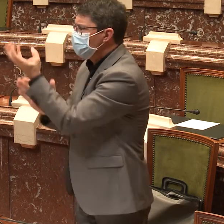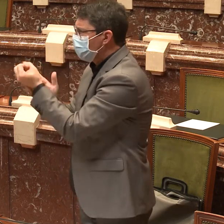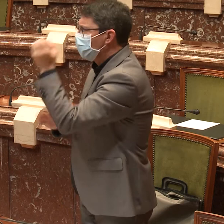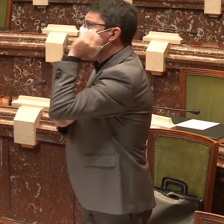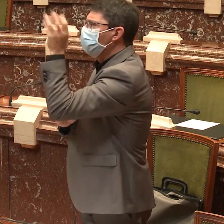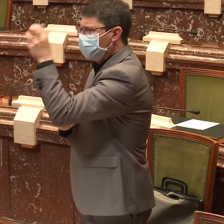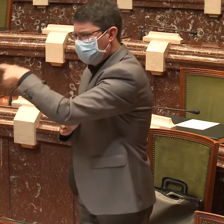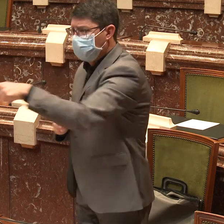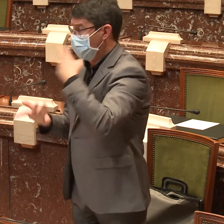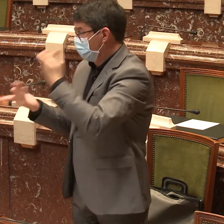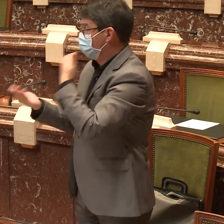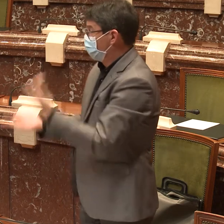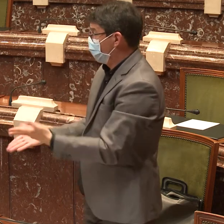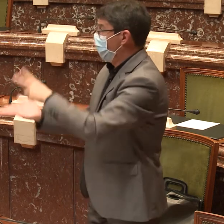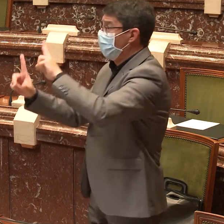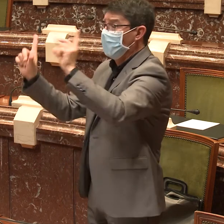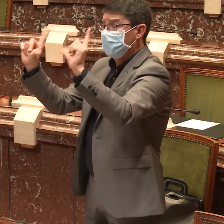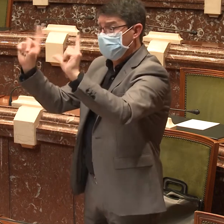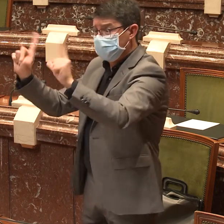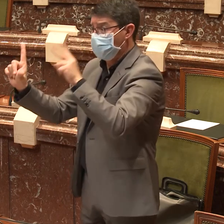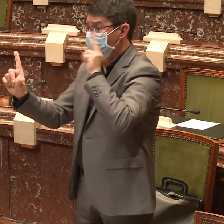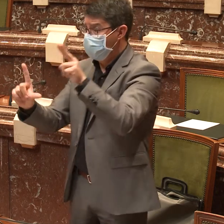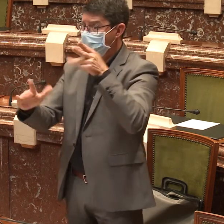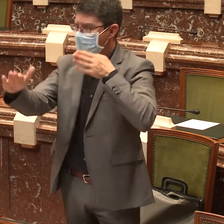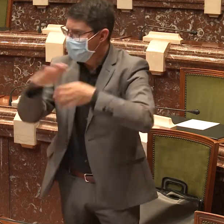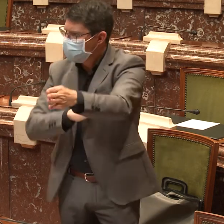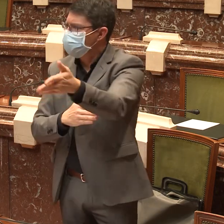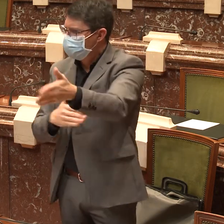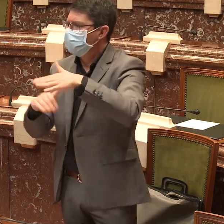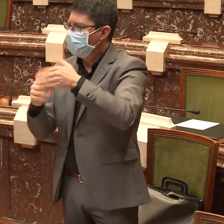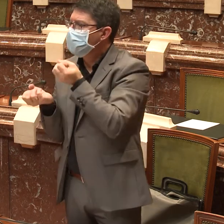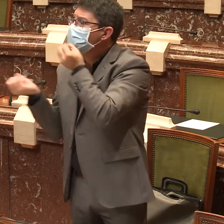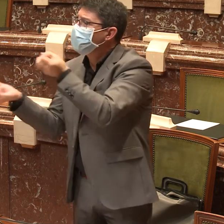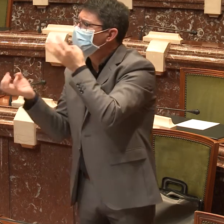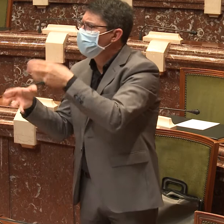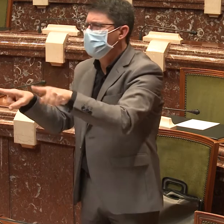institucionales y las comparecencias de las autoridades fueran accesibles con intérpretes.